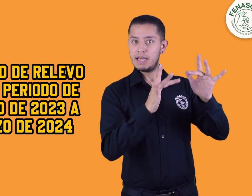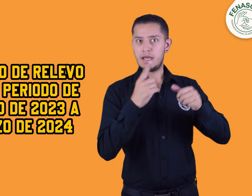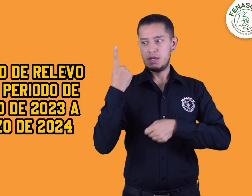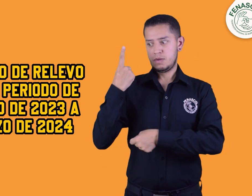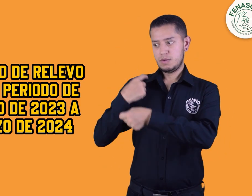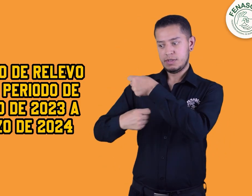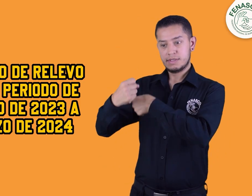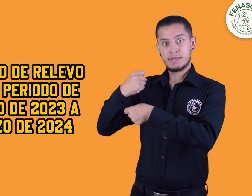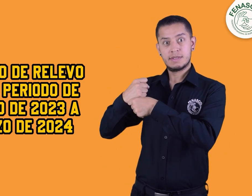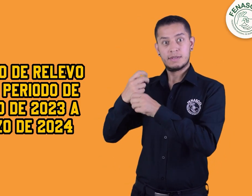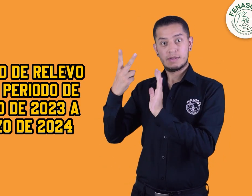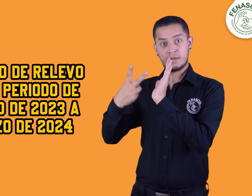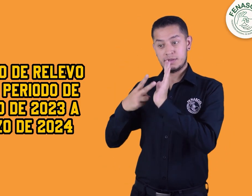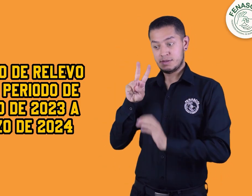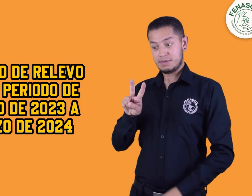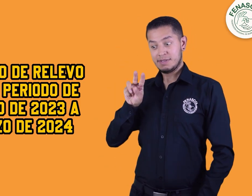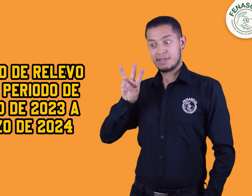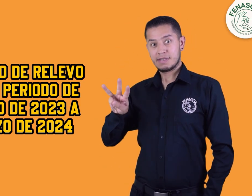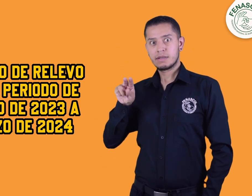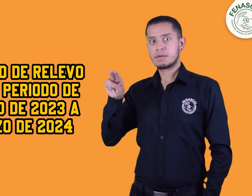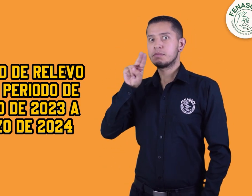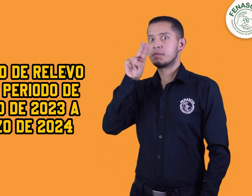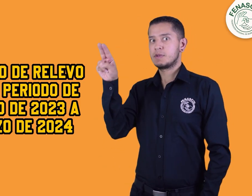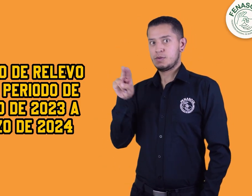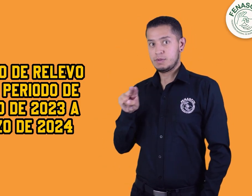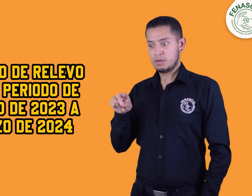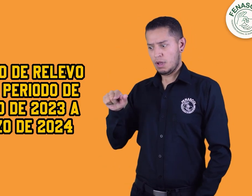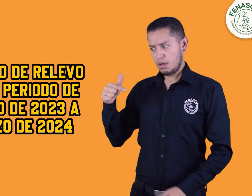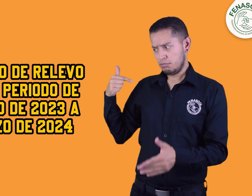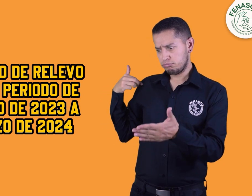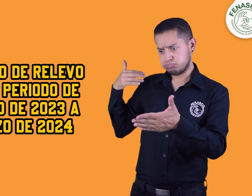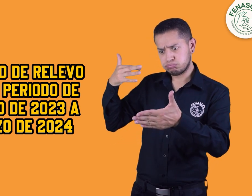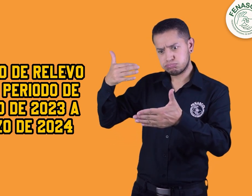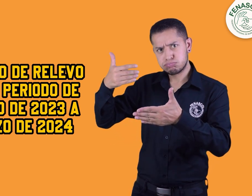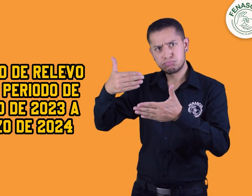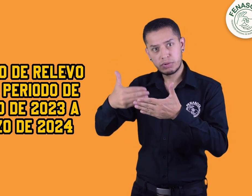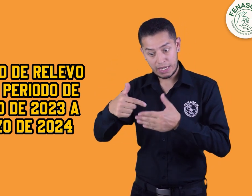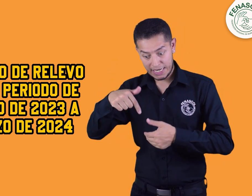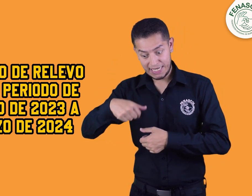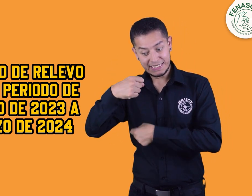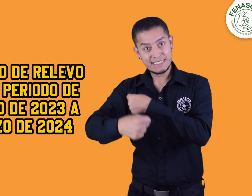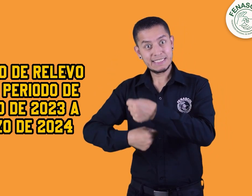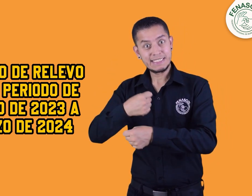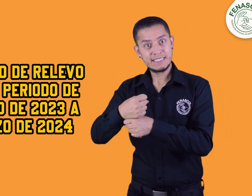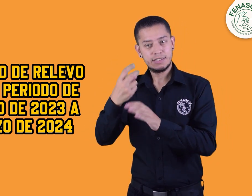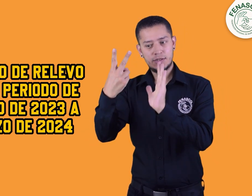Te contamos cifras de impacto de centro de relevo entre marzo de 2023 a marzo de 2024.